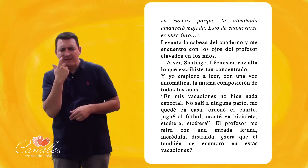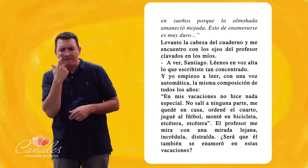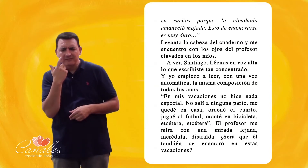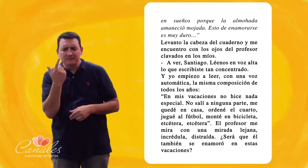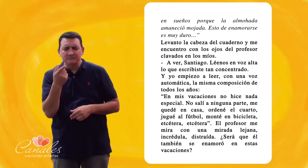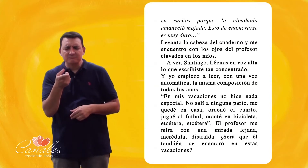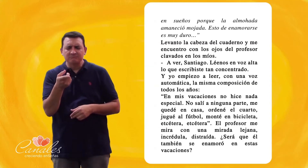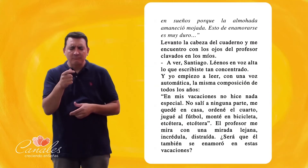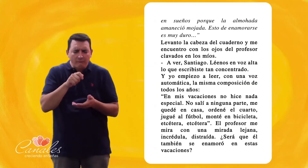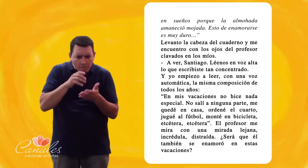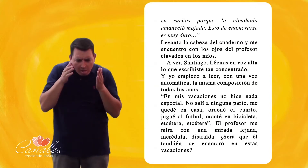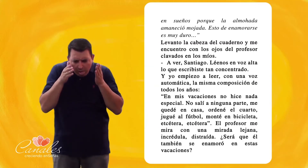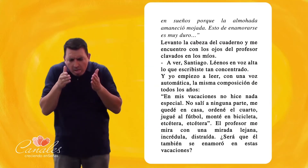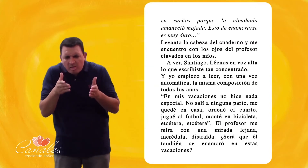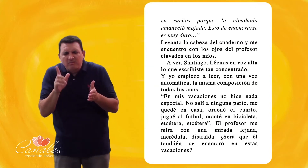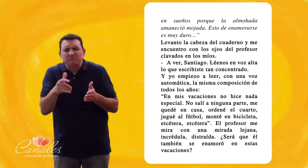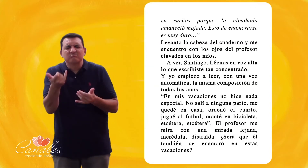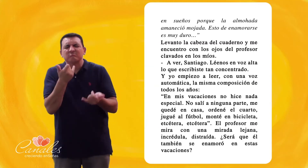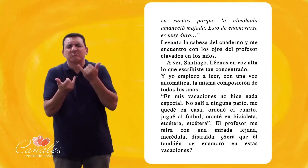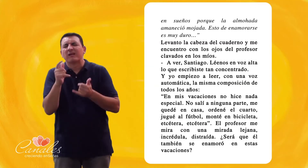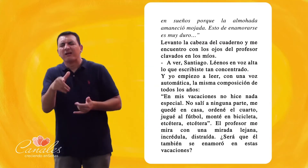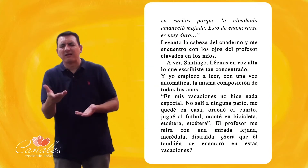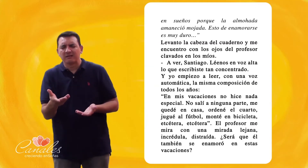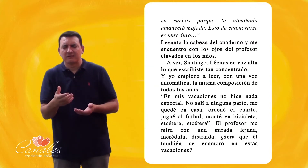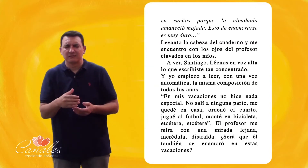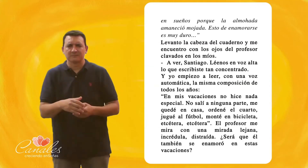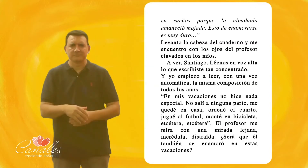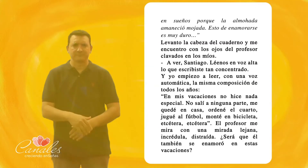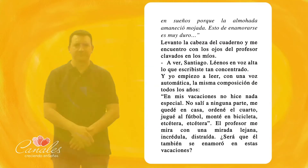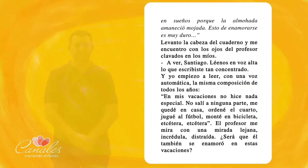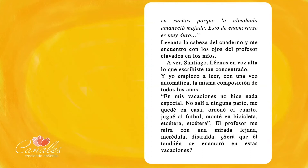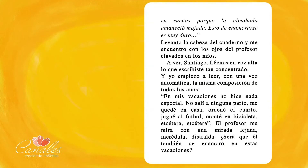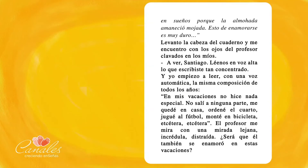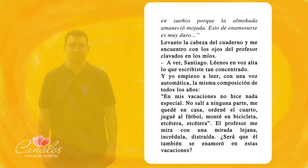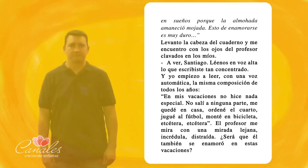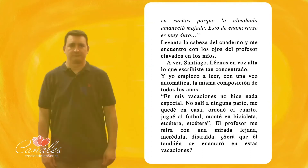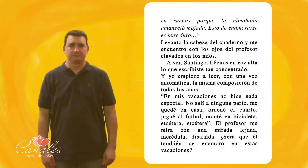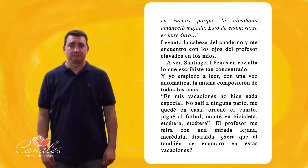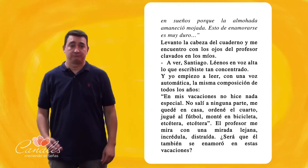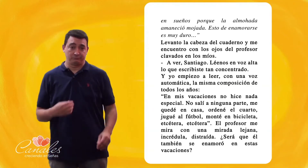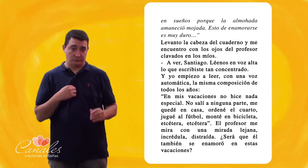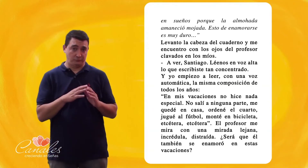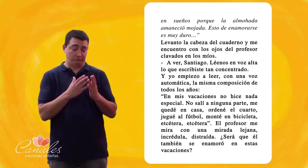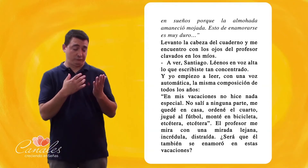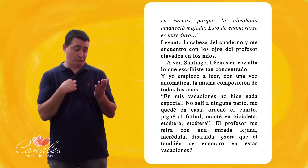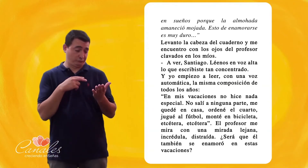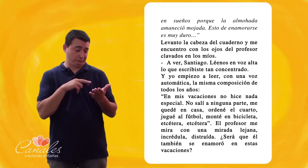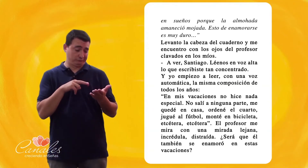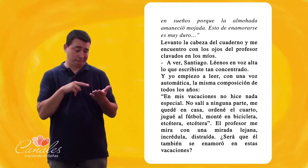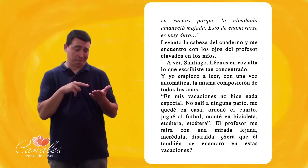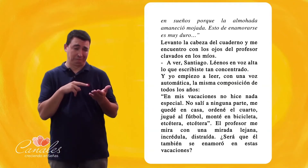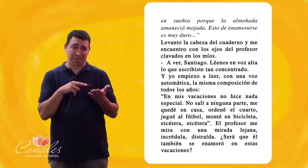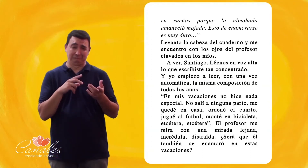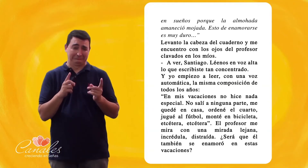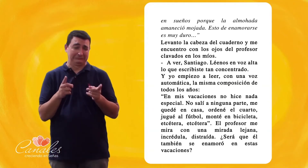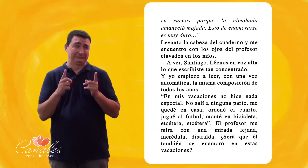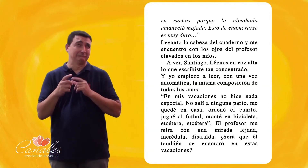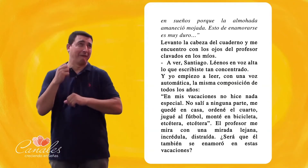los míos A ver Santiago Léenos en voz alta Lo que escribiste Tan concentrado Y yo empiezo A leer Con